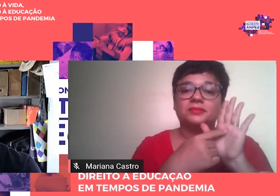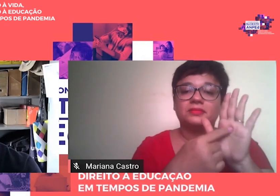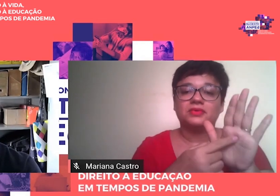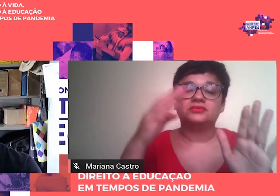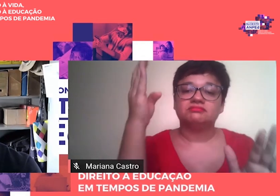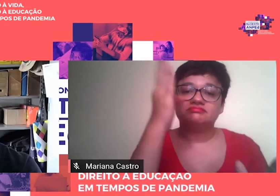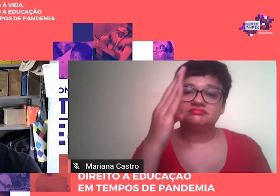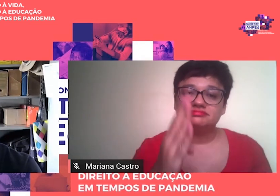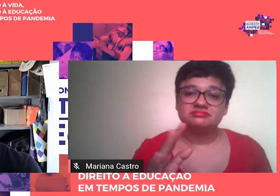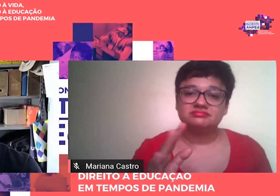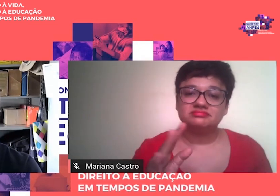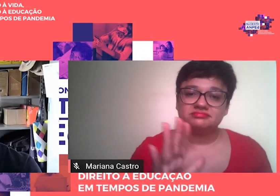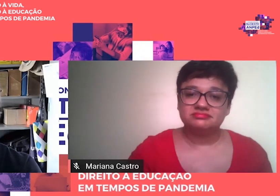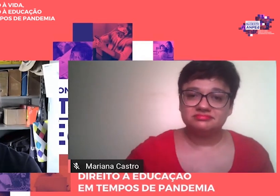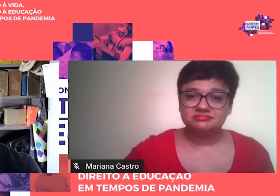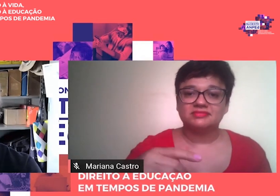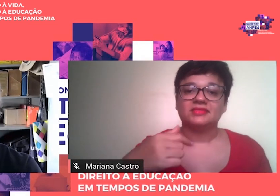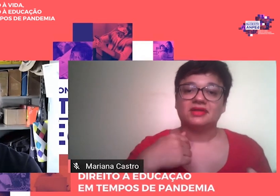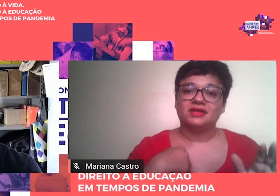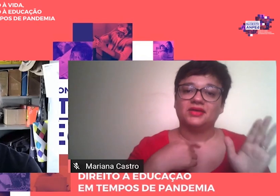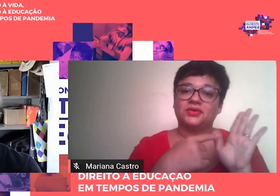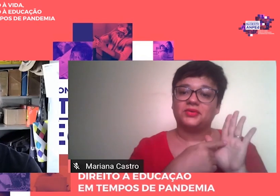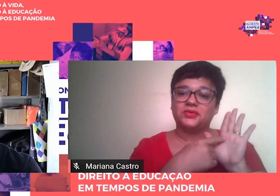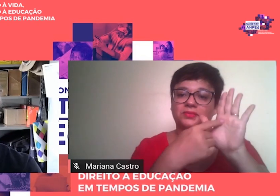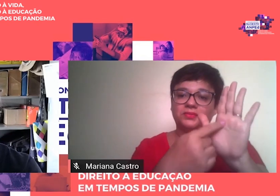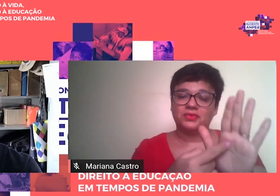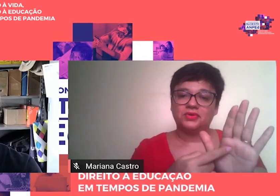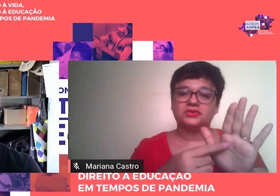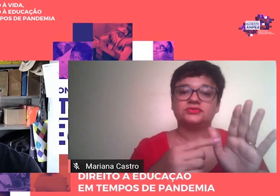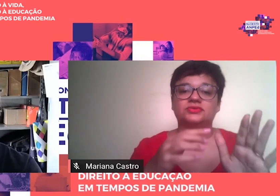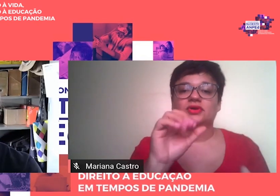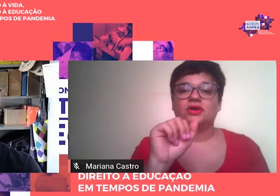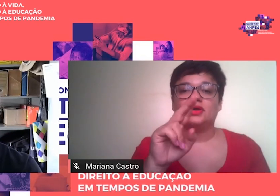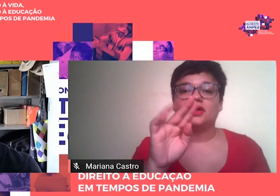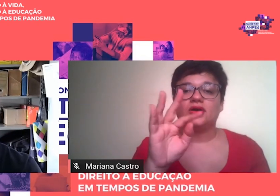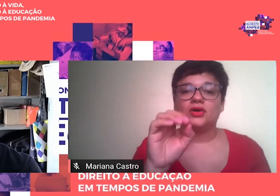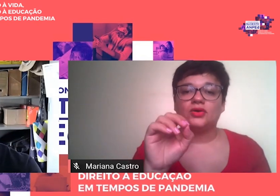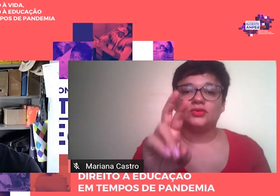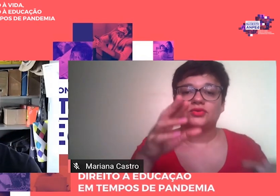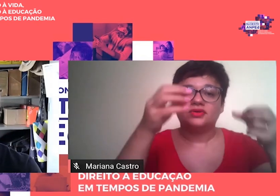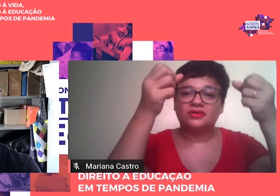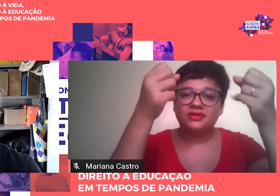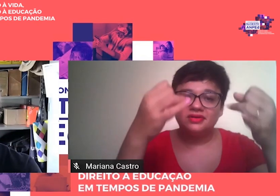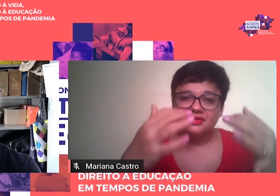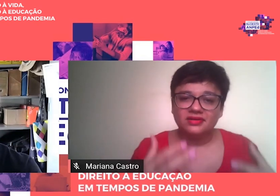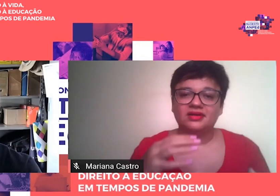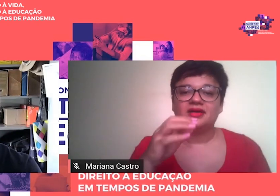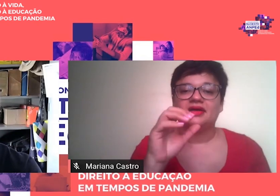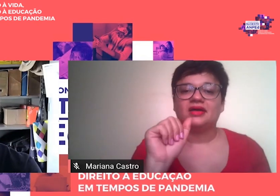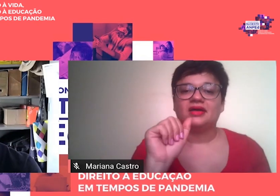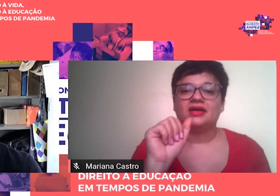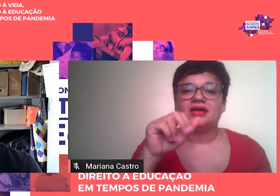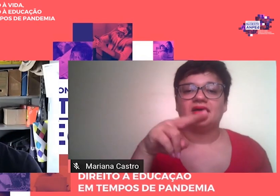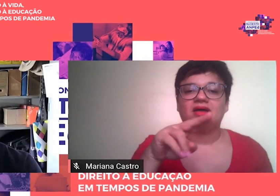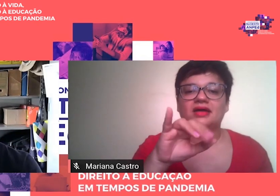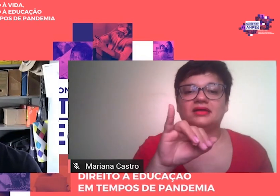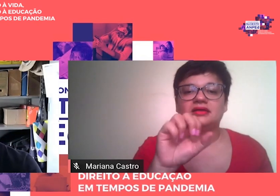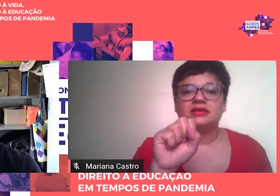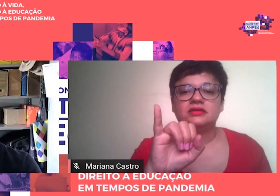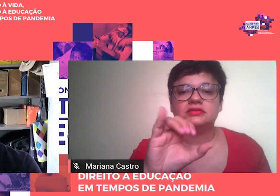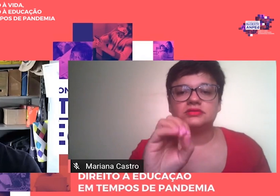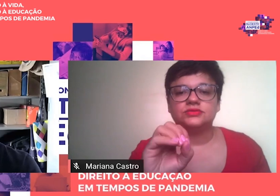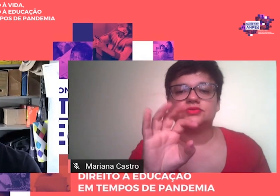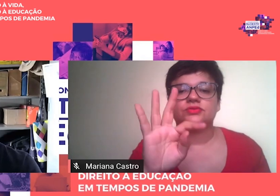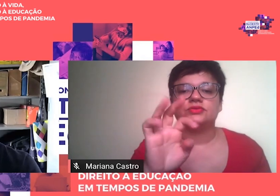Destaco aqui a passagem na qual o autor mencionou a opção aventada por Anísio Teixeira pela atividade